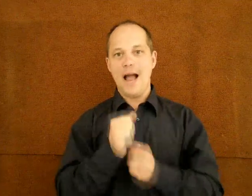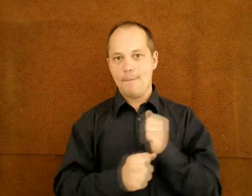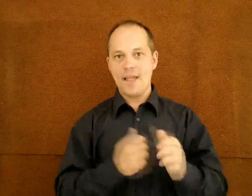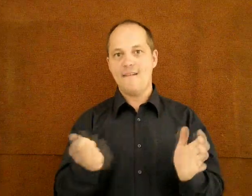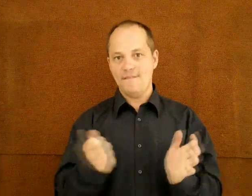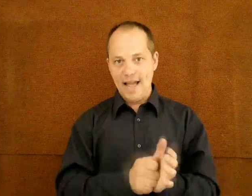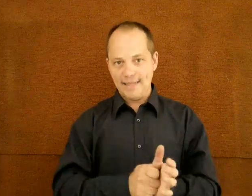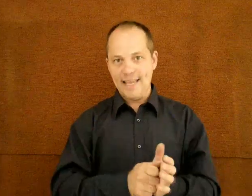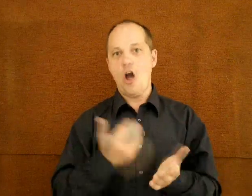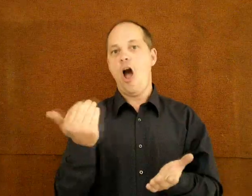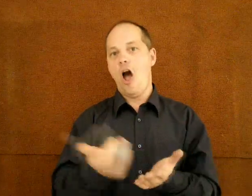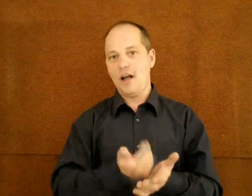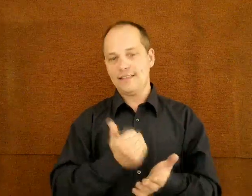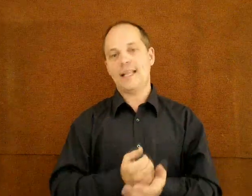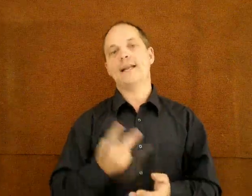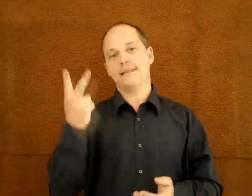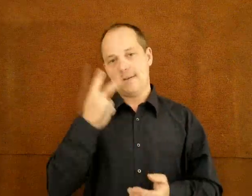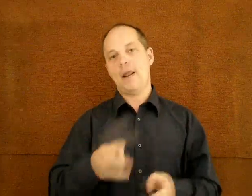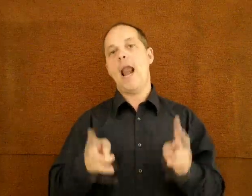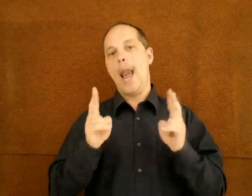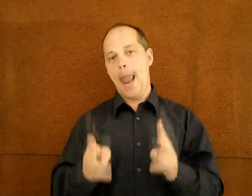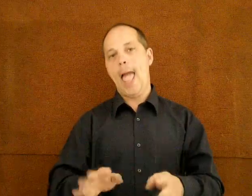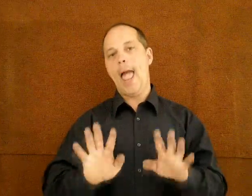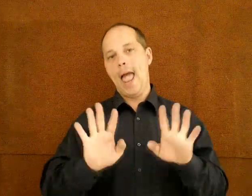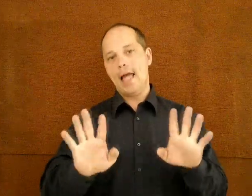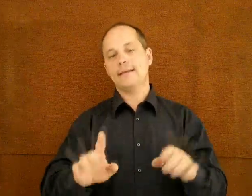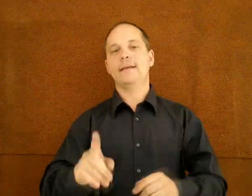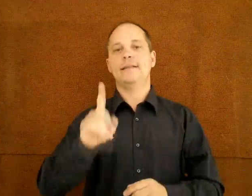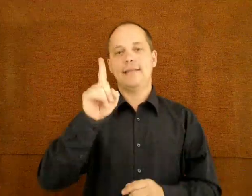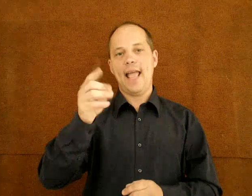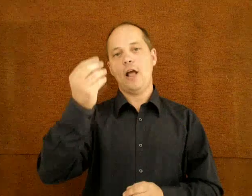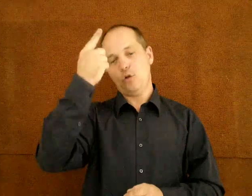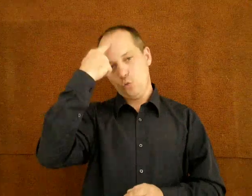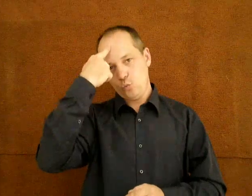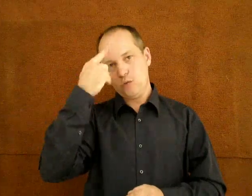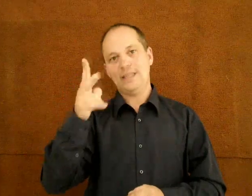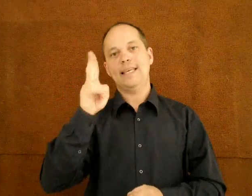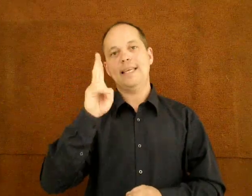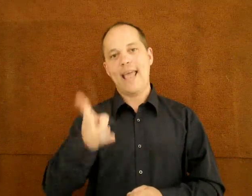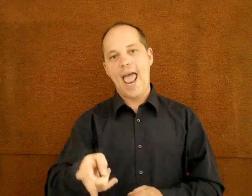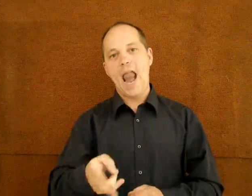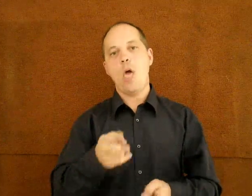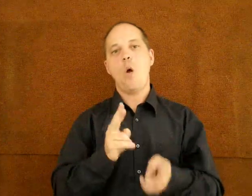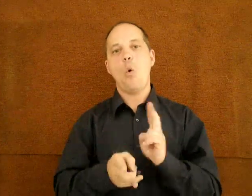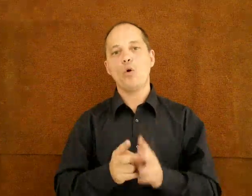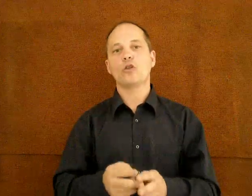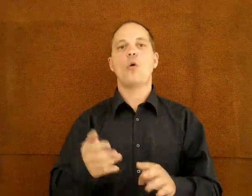Természetesen, aki szeretne szárítógépet vásárolni és használni, tegye meg.